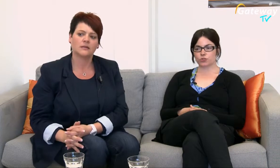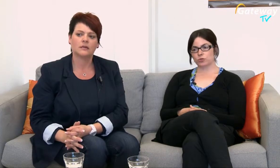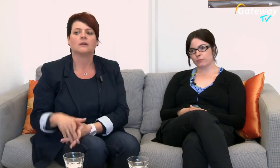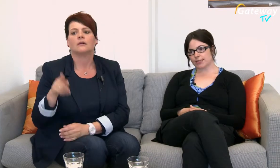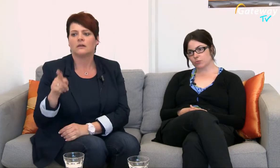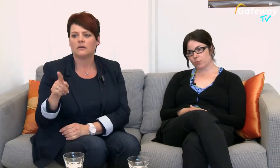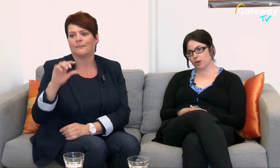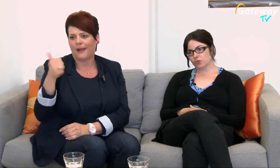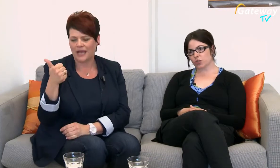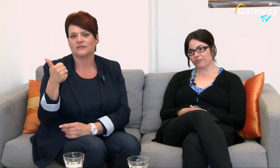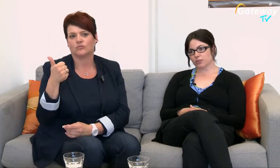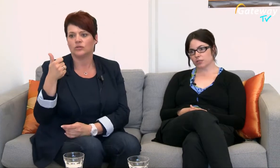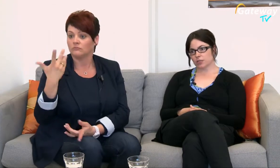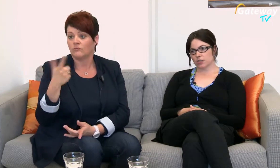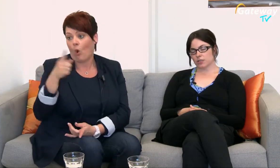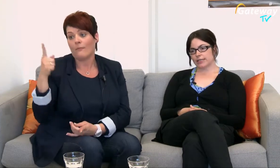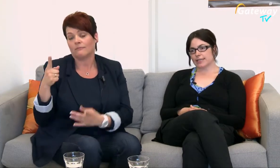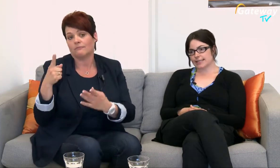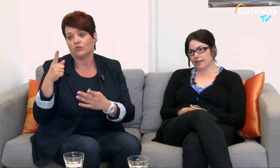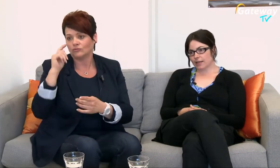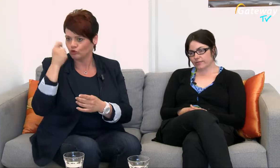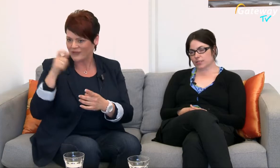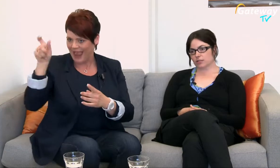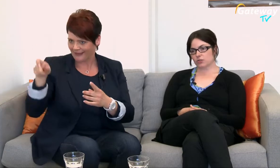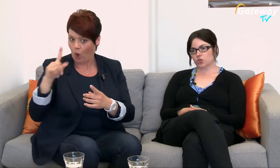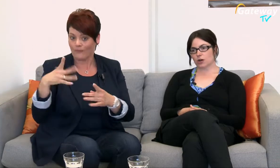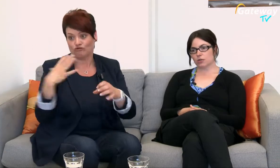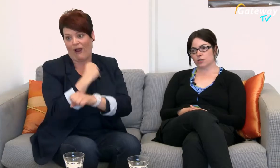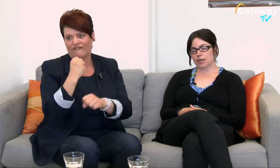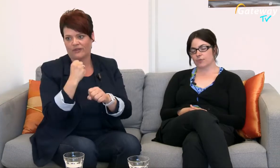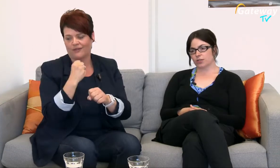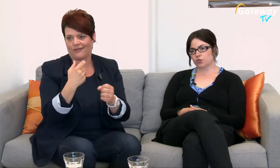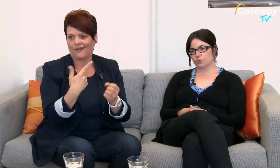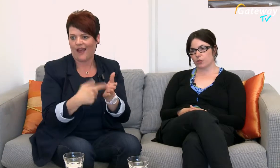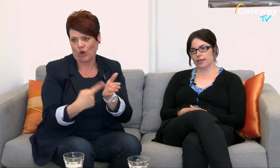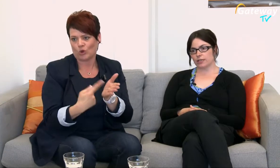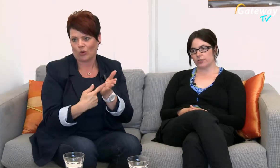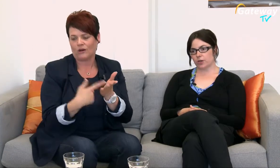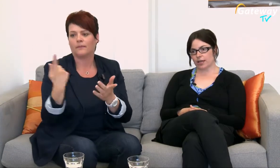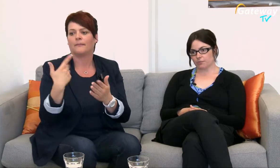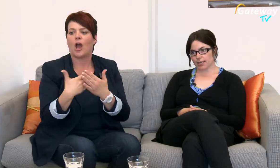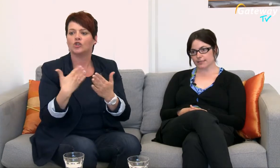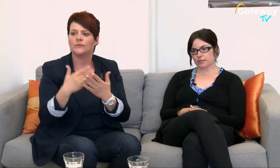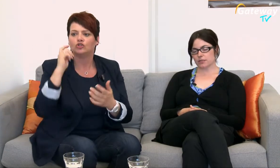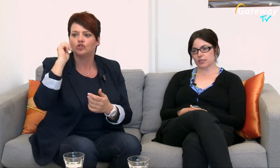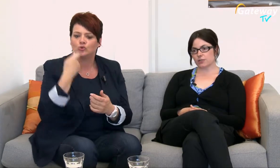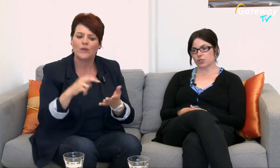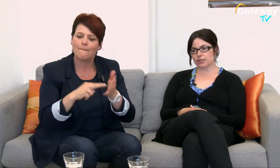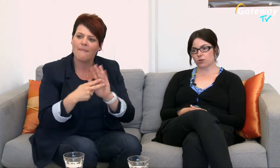Studienpensum überhaupt zu schaffen Hier ist es dann halt wichtig auch zu schauen, kann man den Stundenplan individuell anpassen? Also das geschieht dann auch